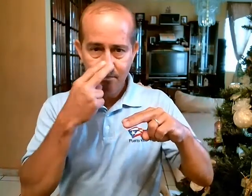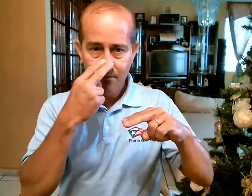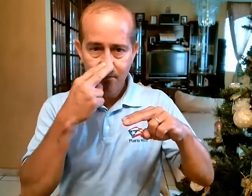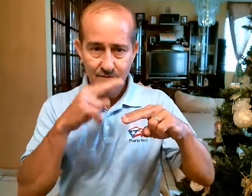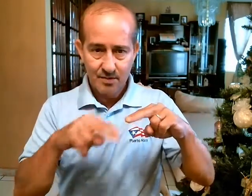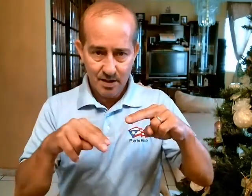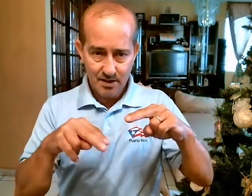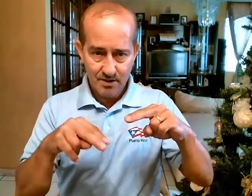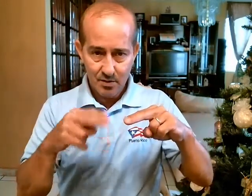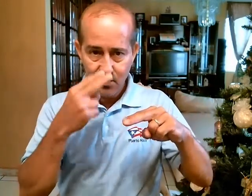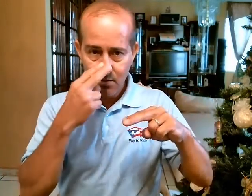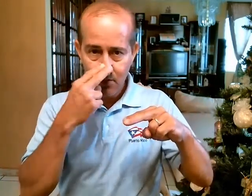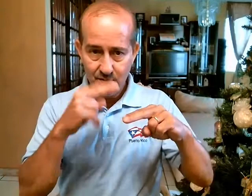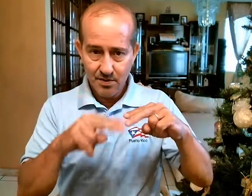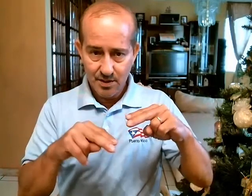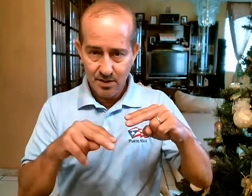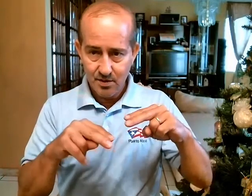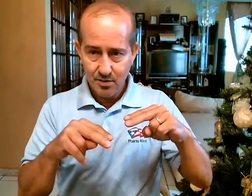Gracioso O divertido